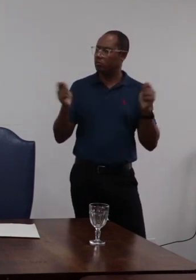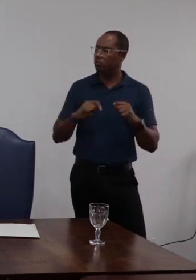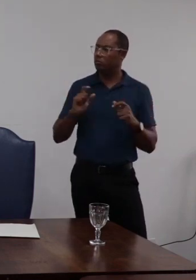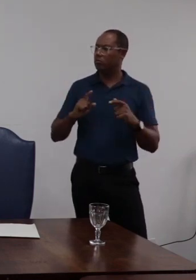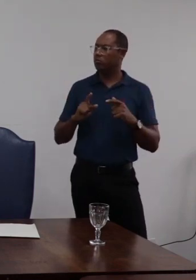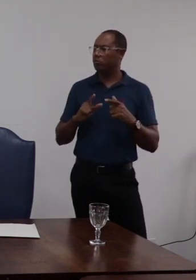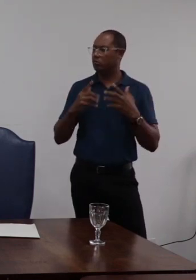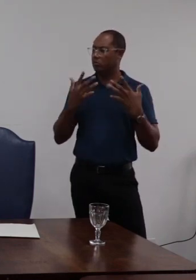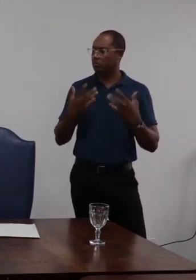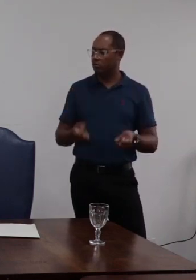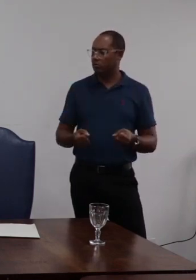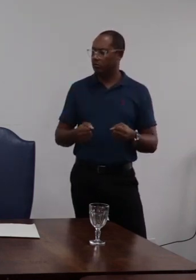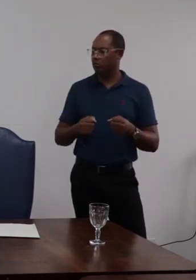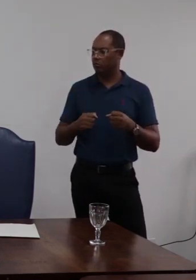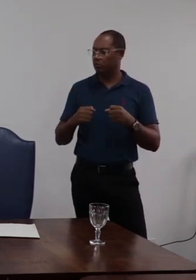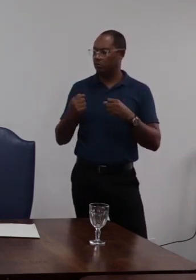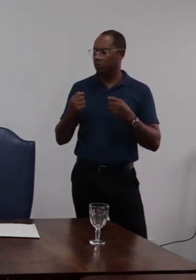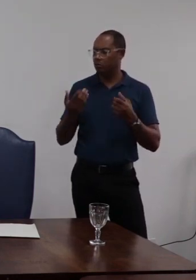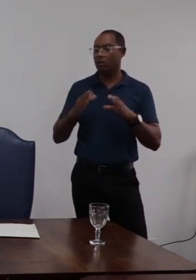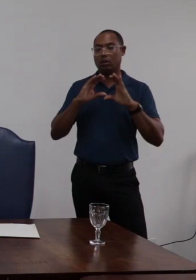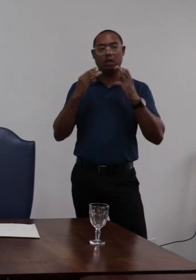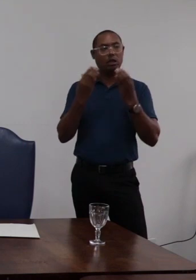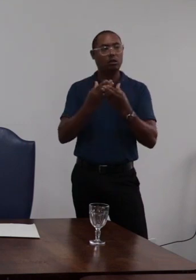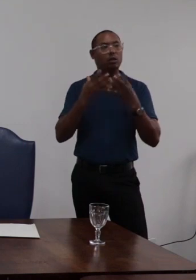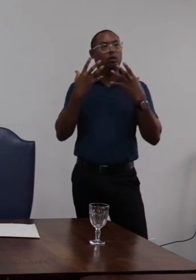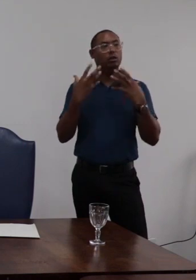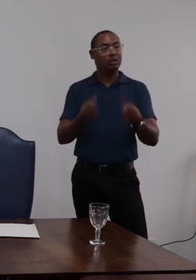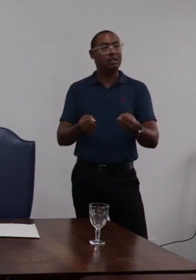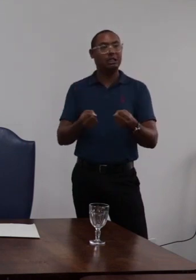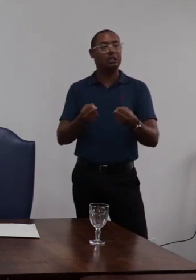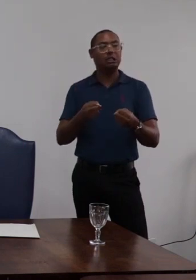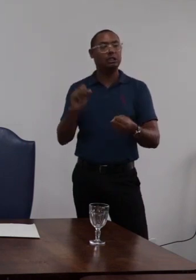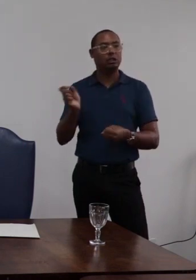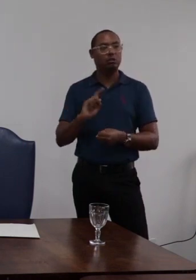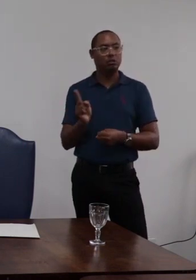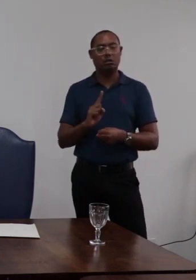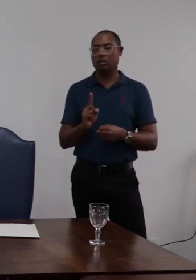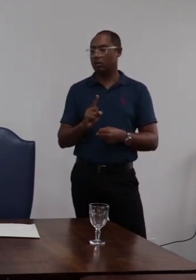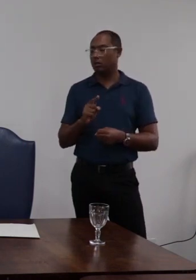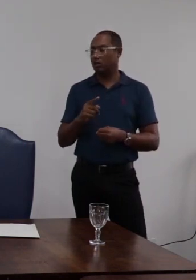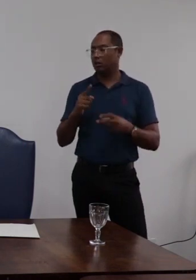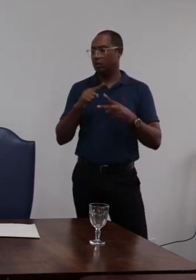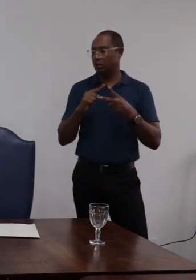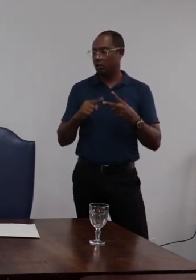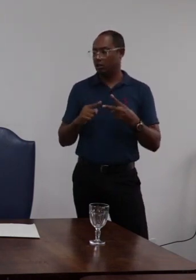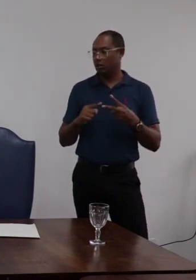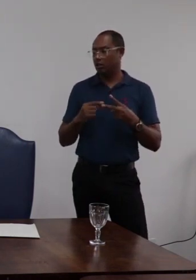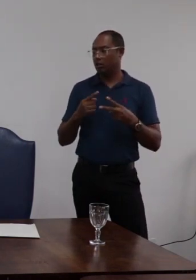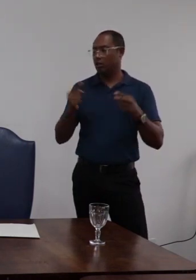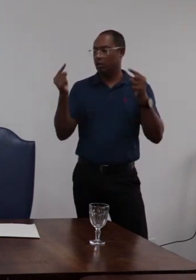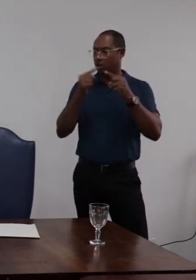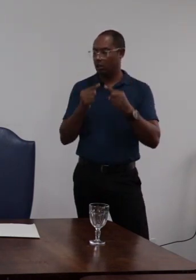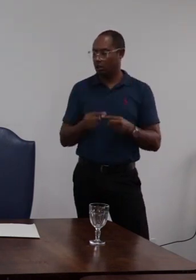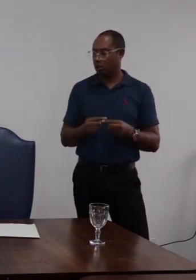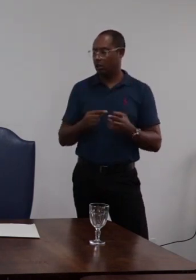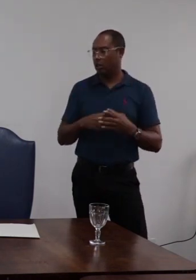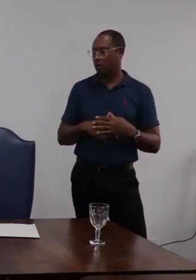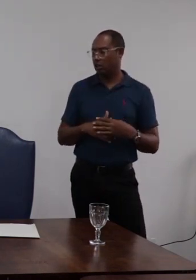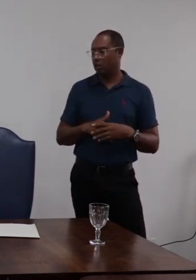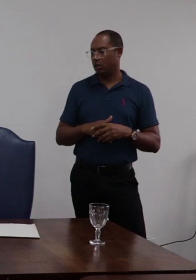discordar das conclusões da comissão no que se refere a dosimetria da aplicação dessa